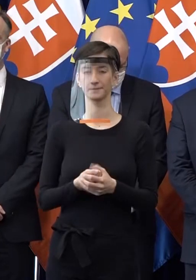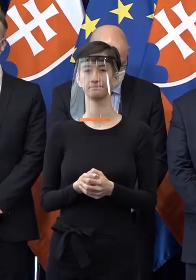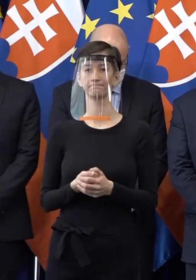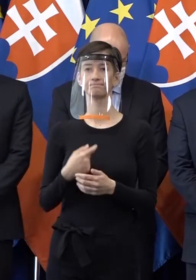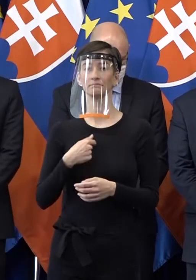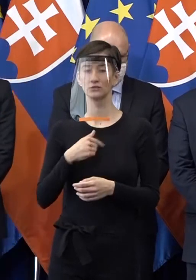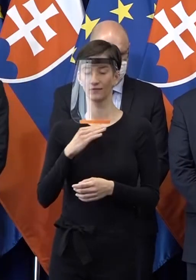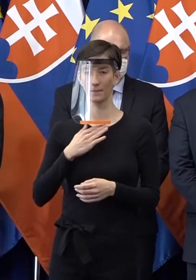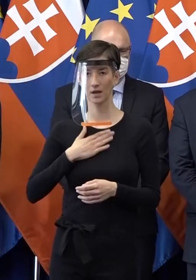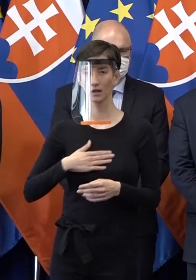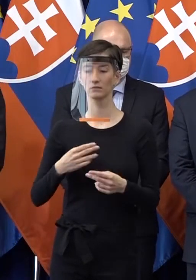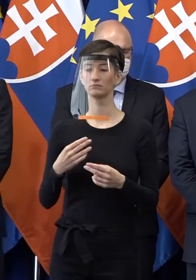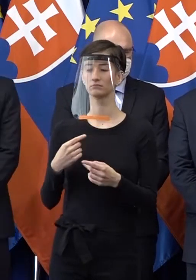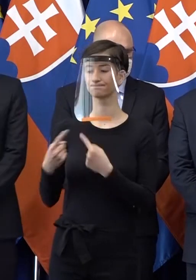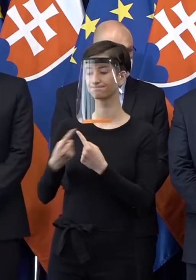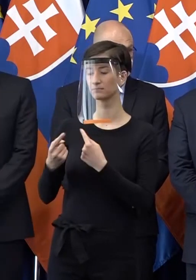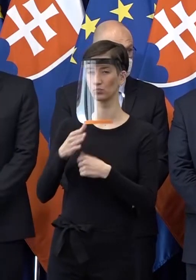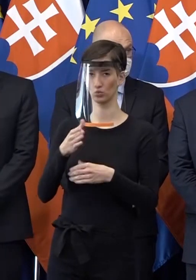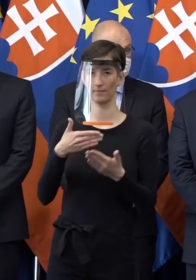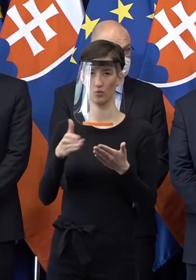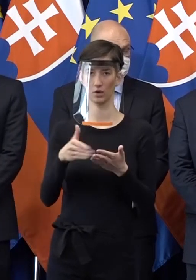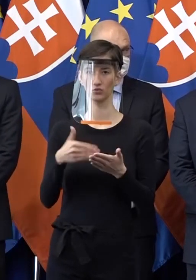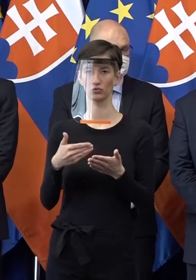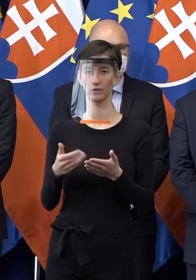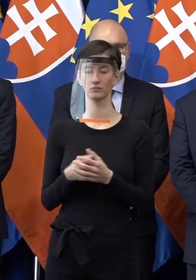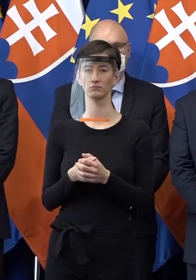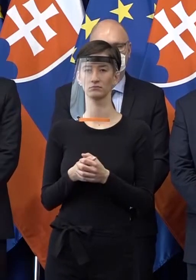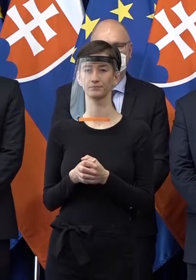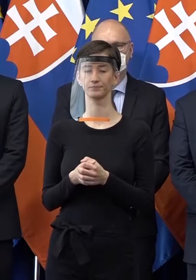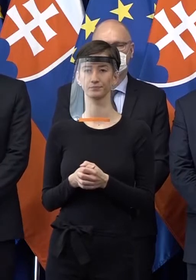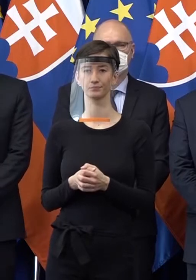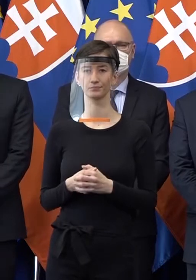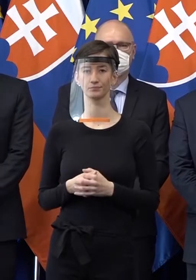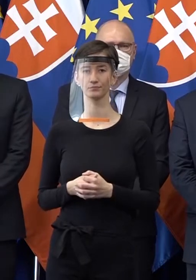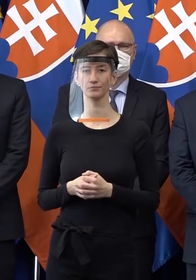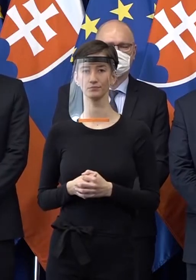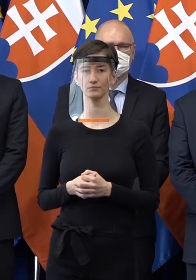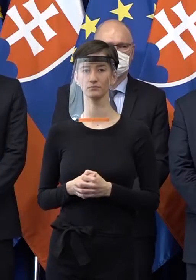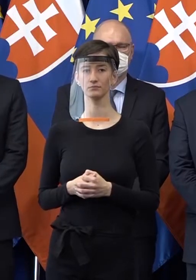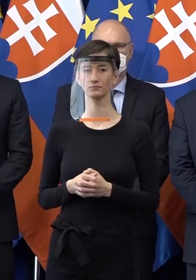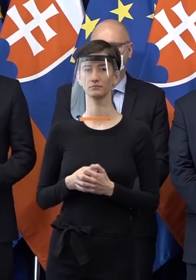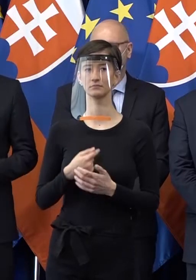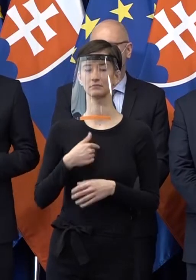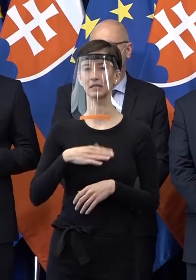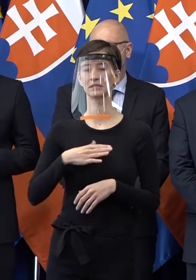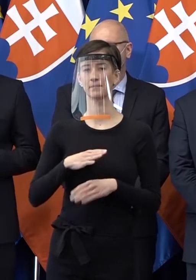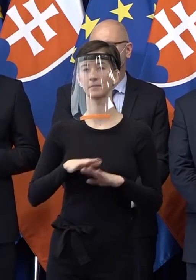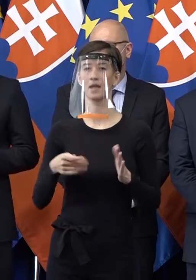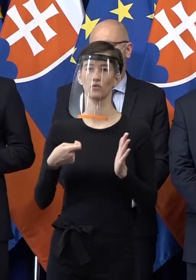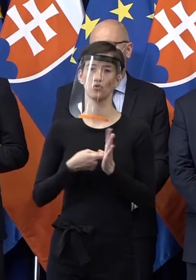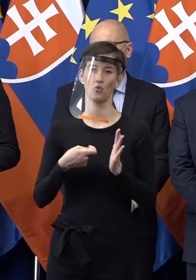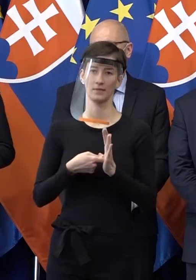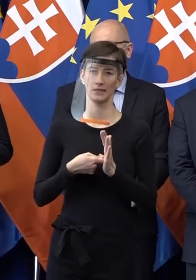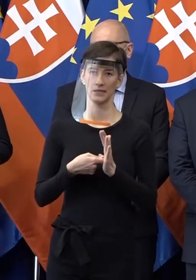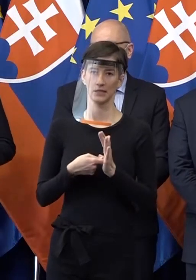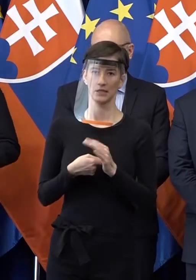pokračovať a budeme vedieť reagovať v budúcnosti na tú situáciu, ktorá vznikne. Ďakujem. Ja by som volil také na dokreslenie, trošku taký